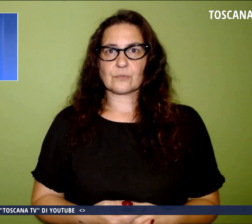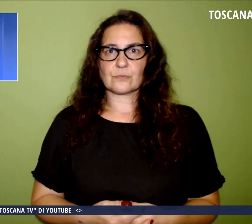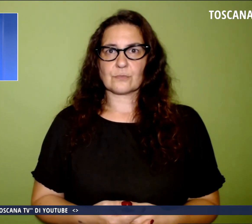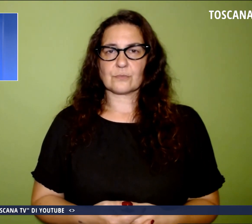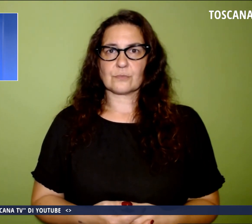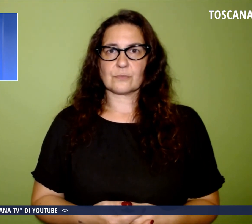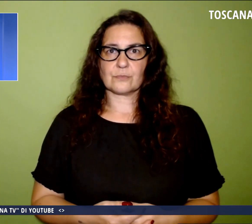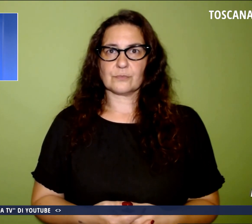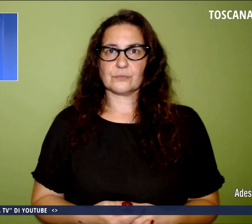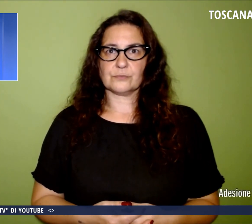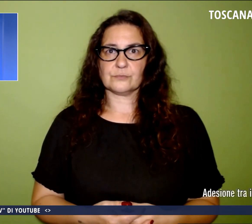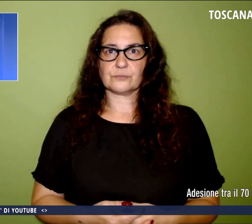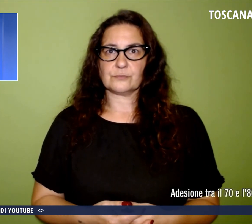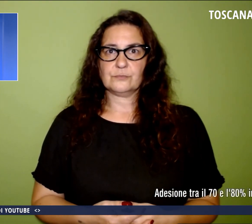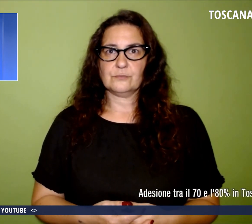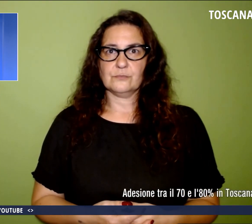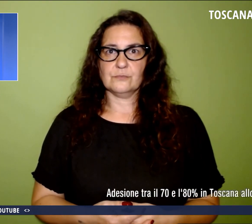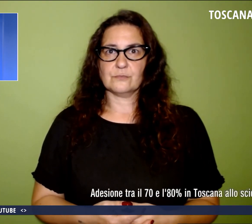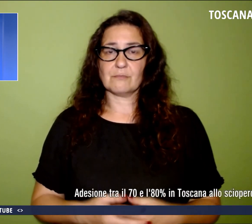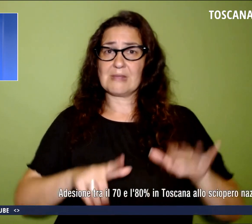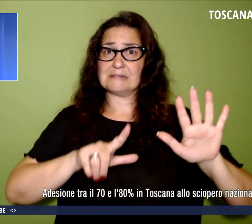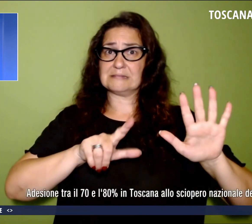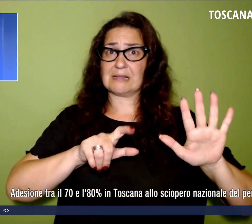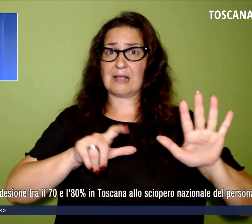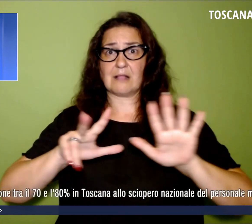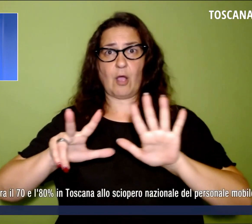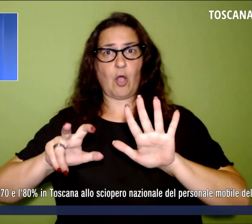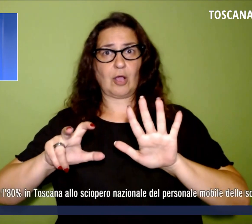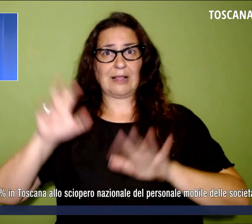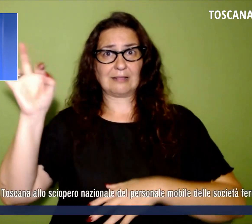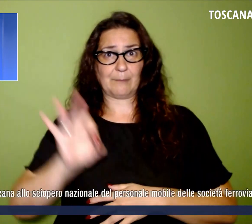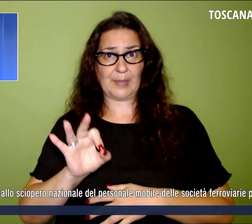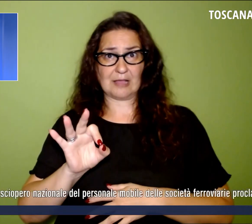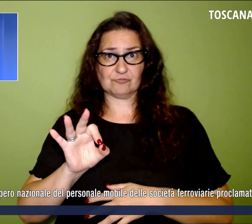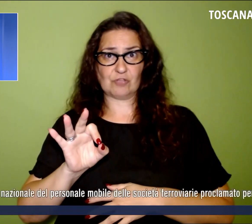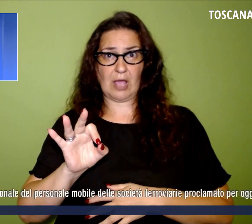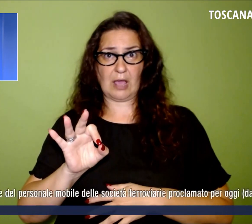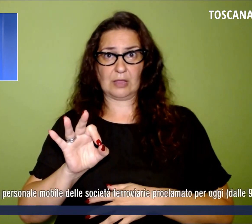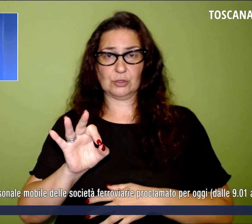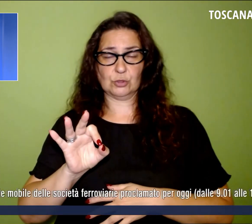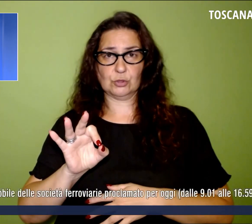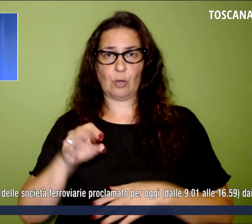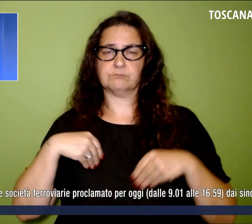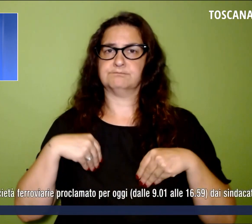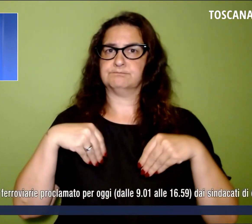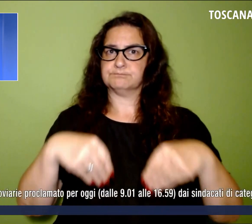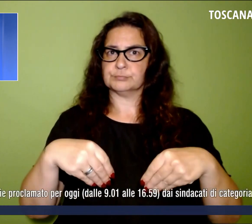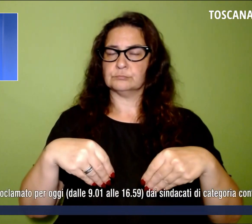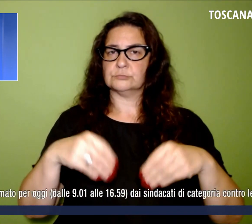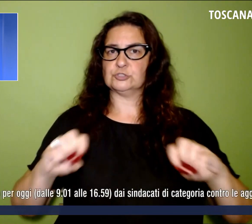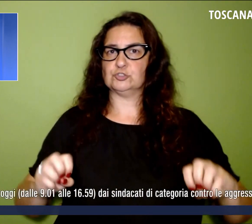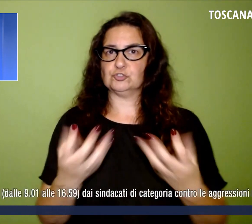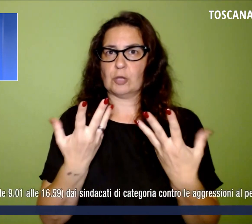Adesione tra il 70 e l'80% in Toscana allo sciopero nazionale del personale mobile delle